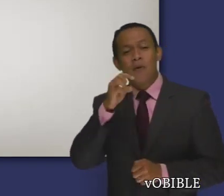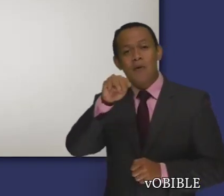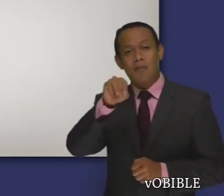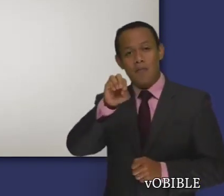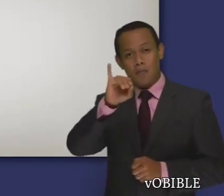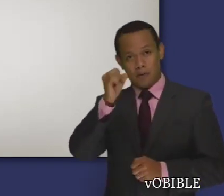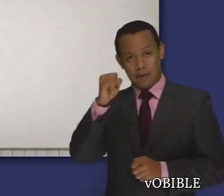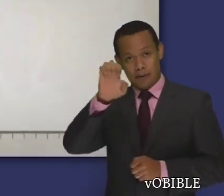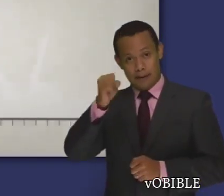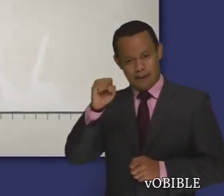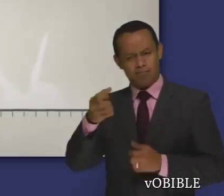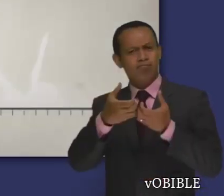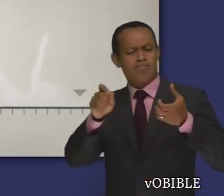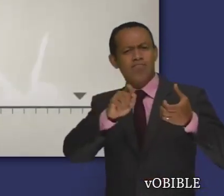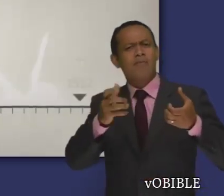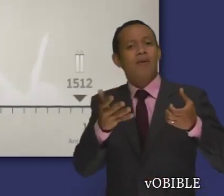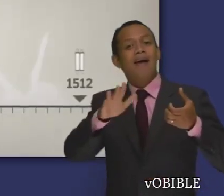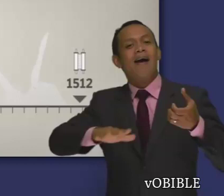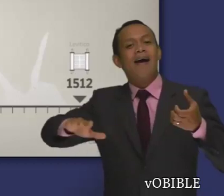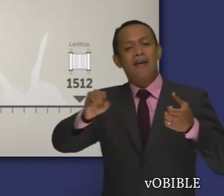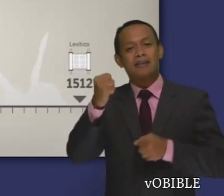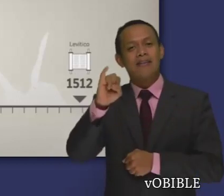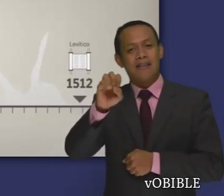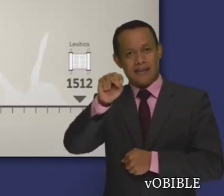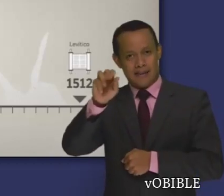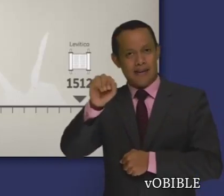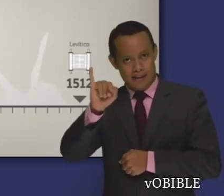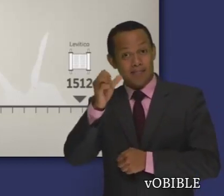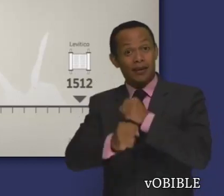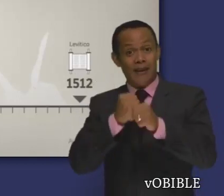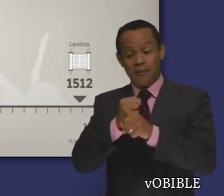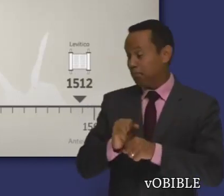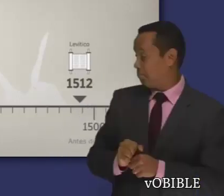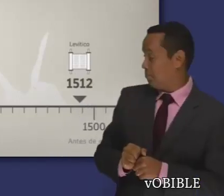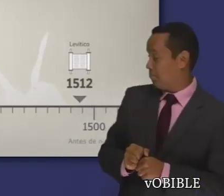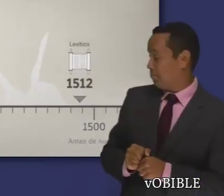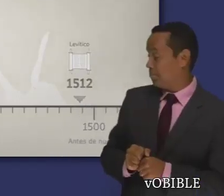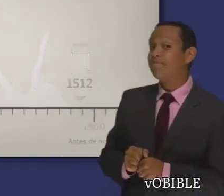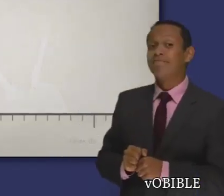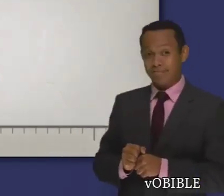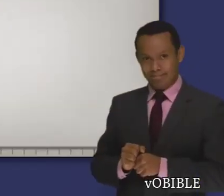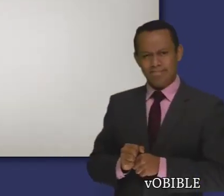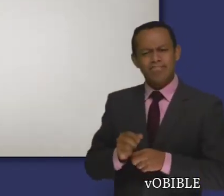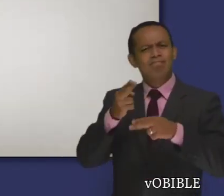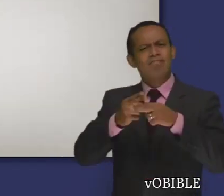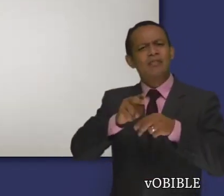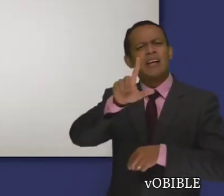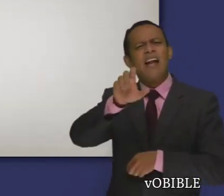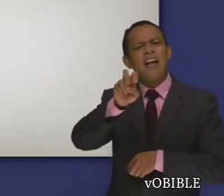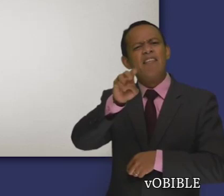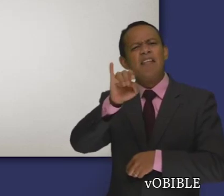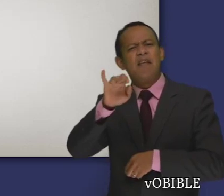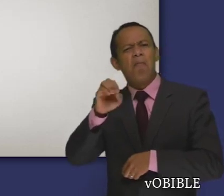Moisés escribió Levítico en el año 1512 antes de nuestra era, en el desierto de Sinaí. Este nombre,